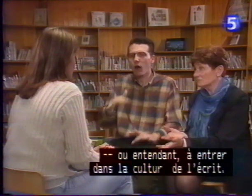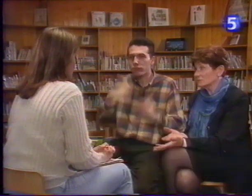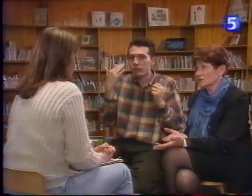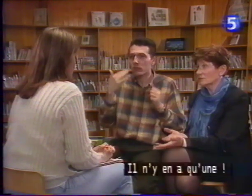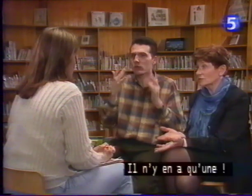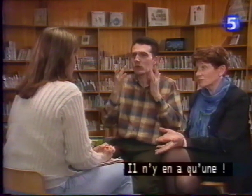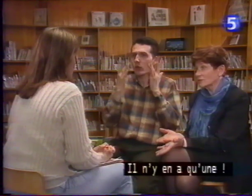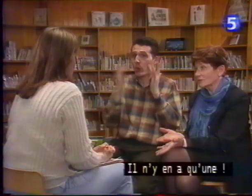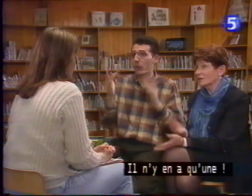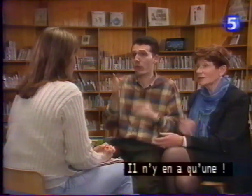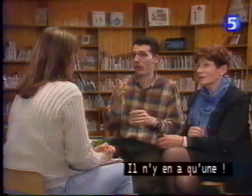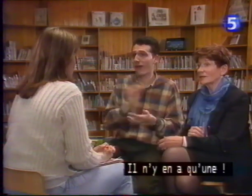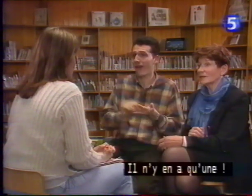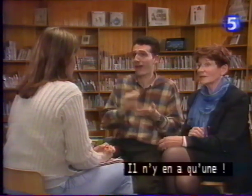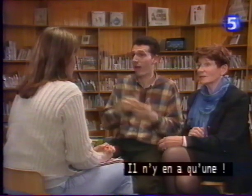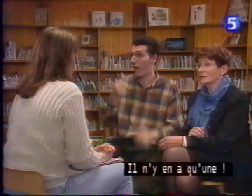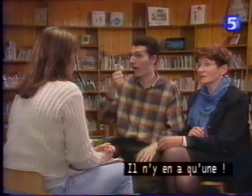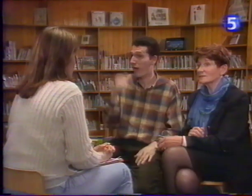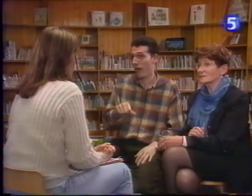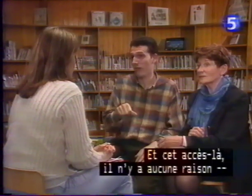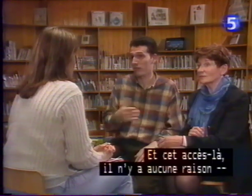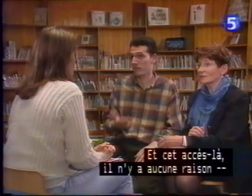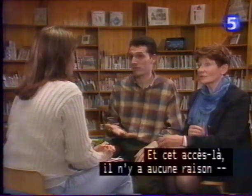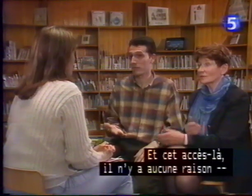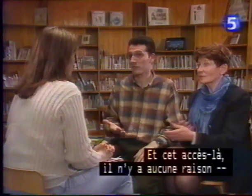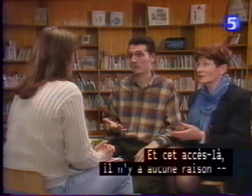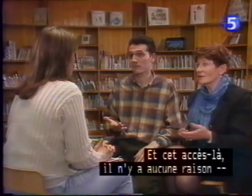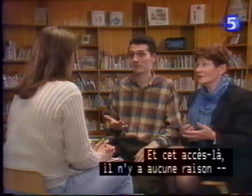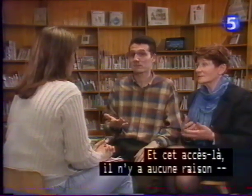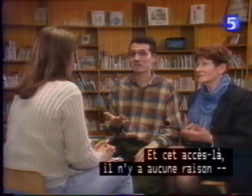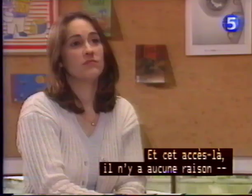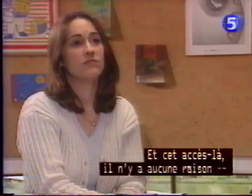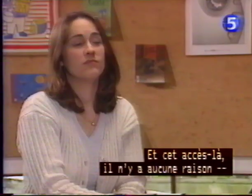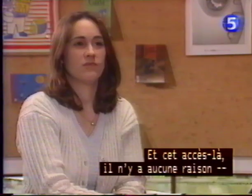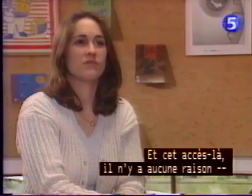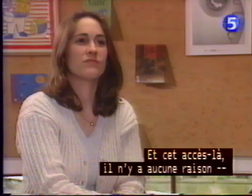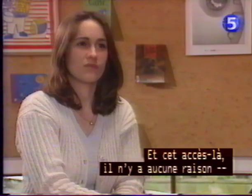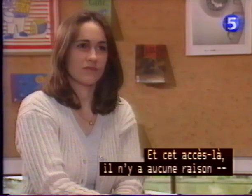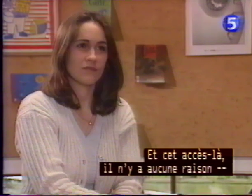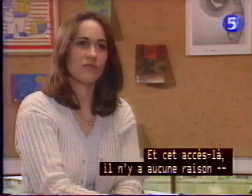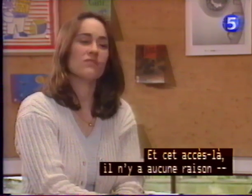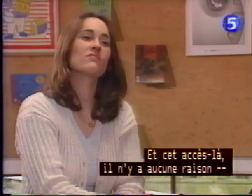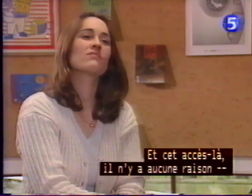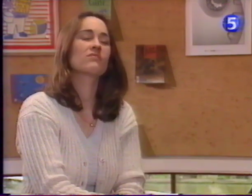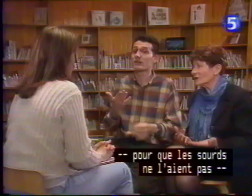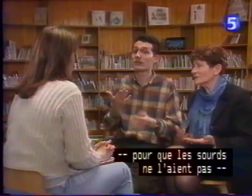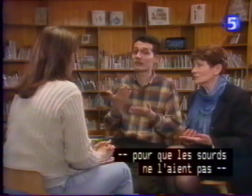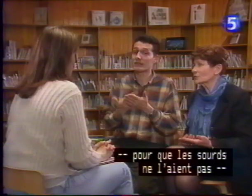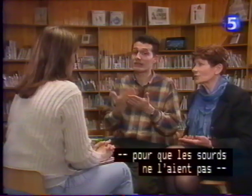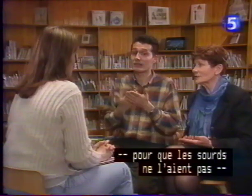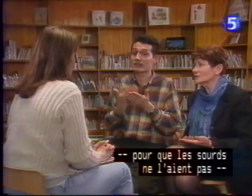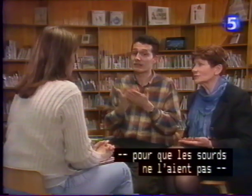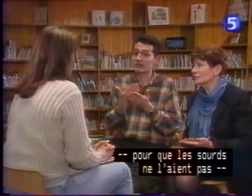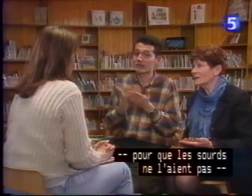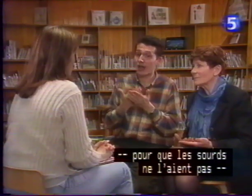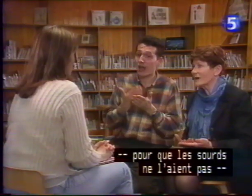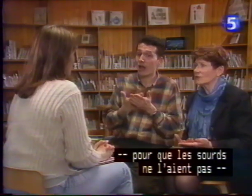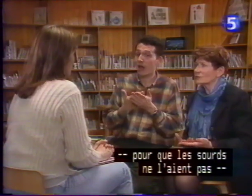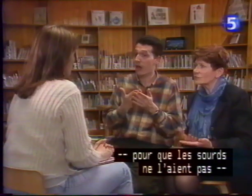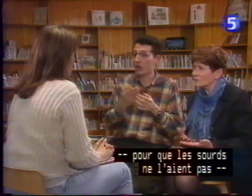Il n en a qu'une. Et cet accès-là, il n'y a aucune raison pour que les sourds ne l'aient pas autant que